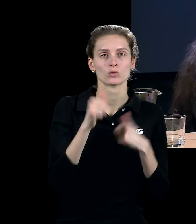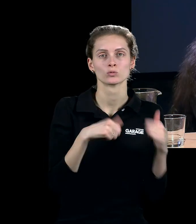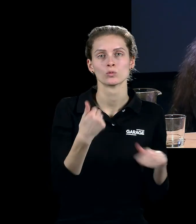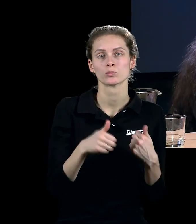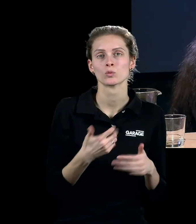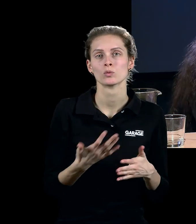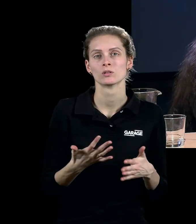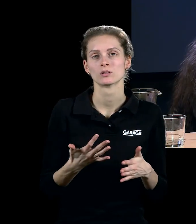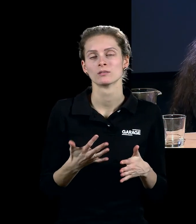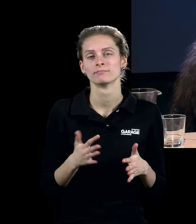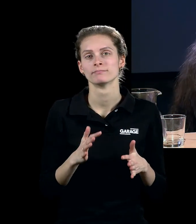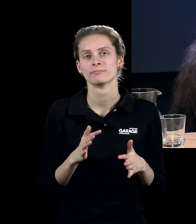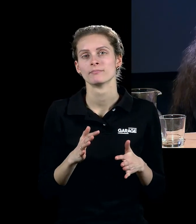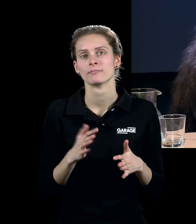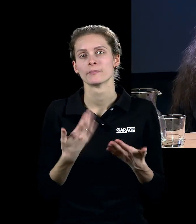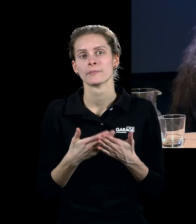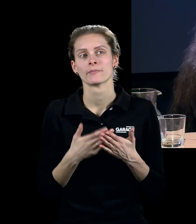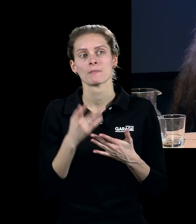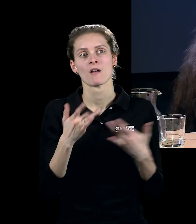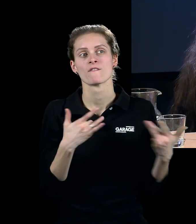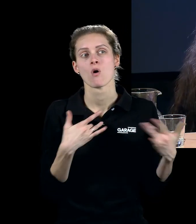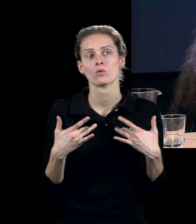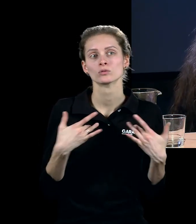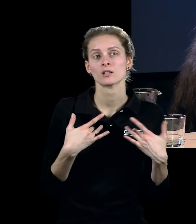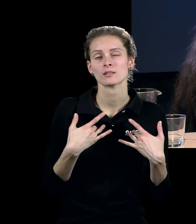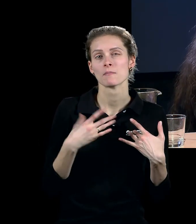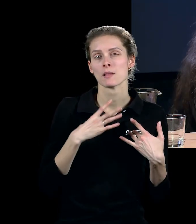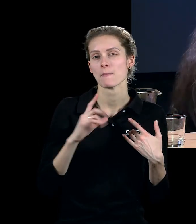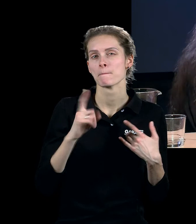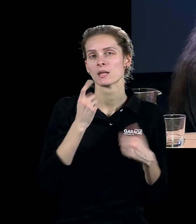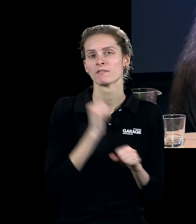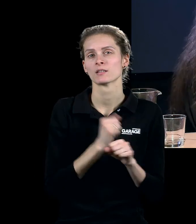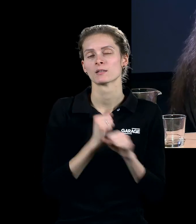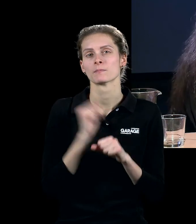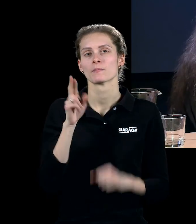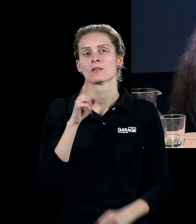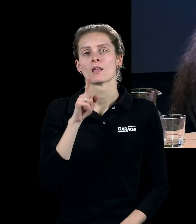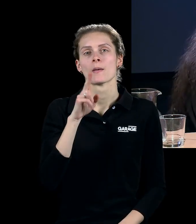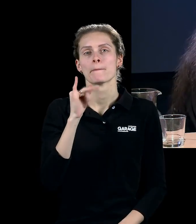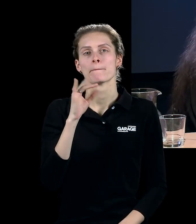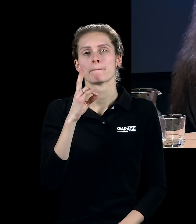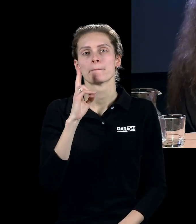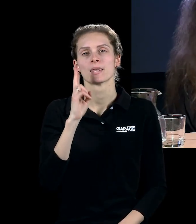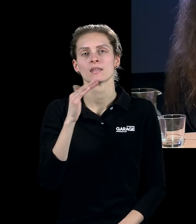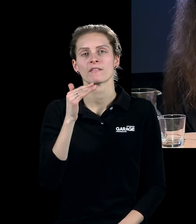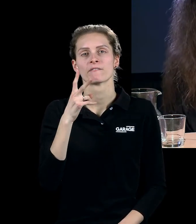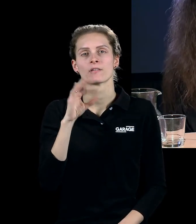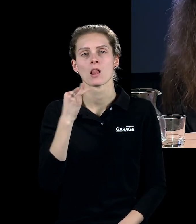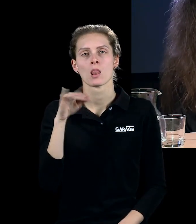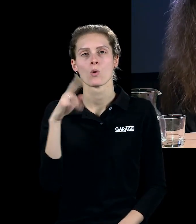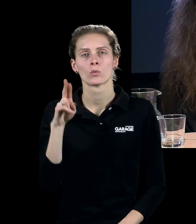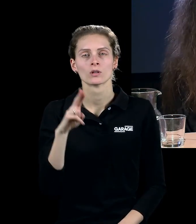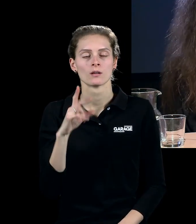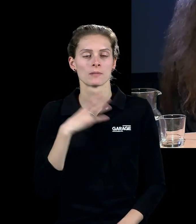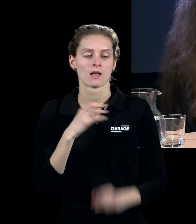концертах, да, то первое, наверное, «Пинк Флот» делали, которые были тоже таким авангардом своего времени, вот эта там надувная